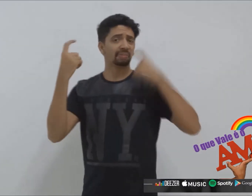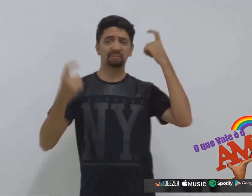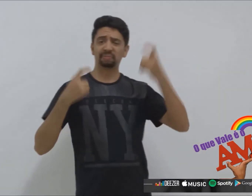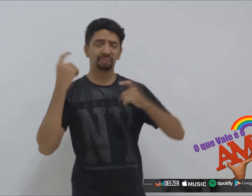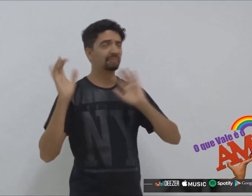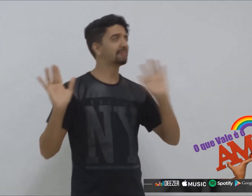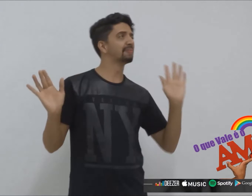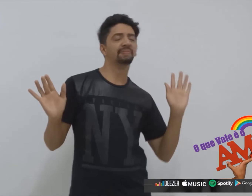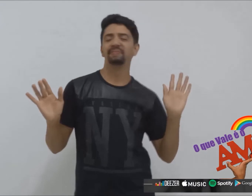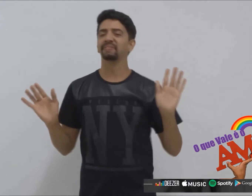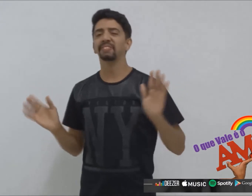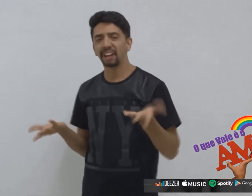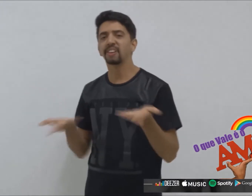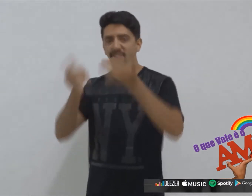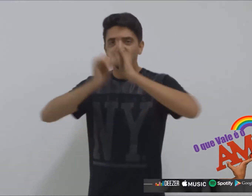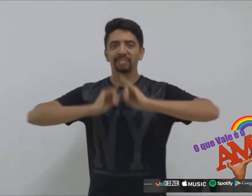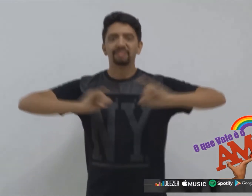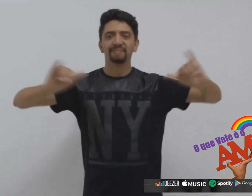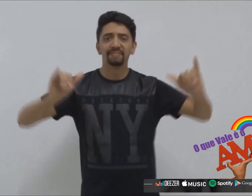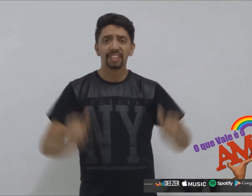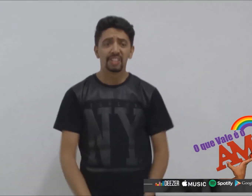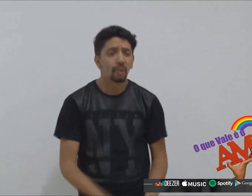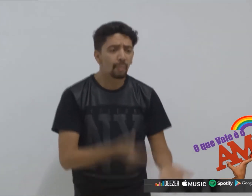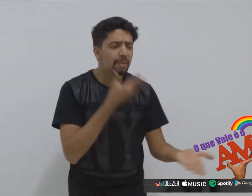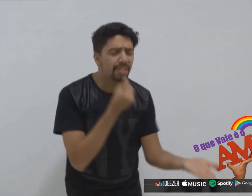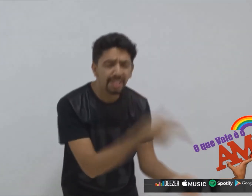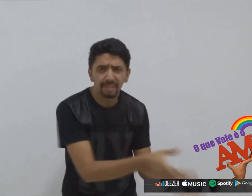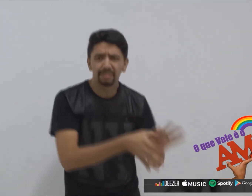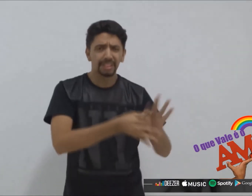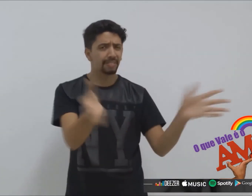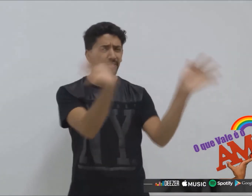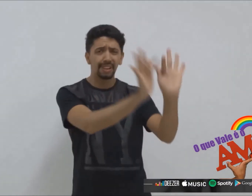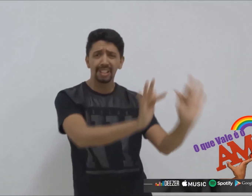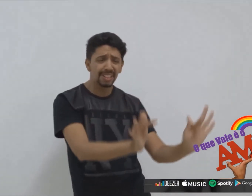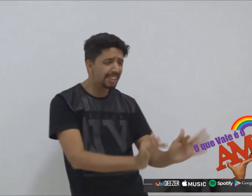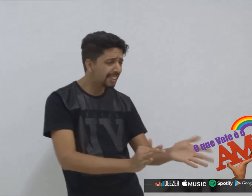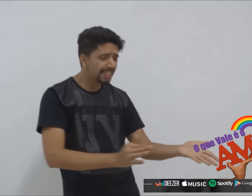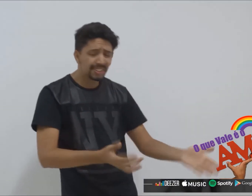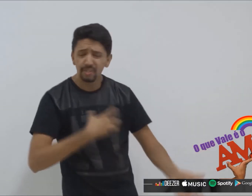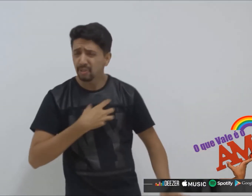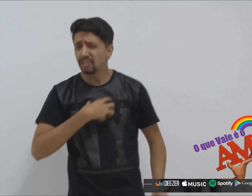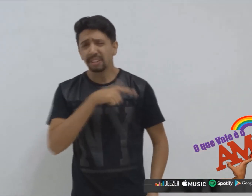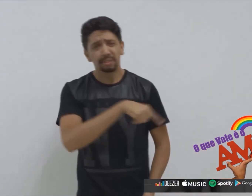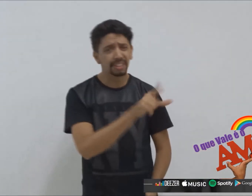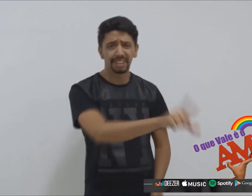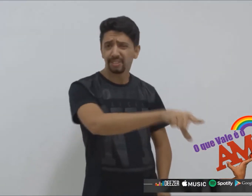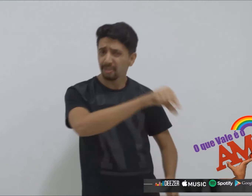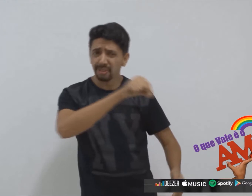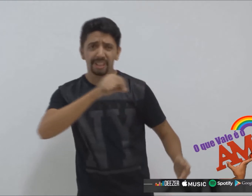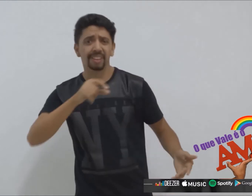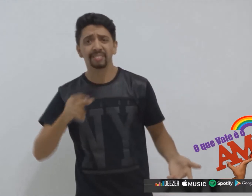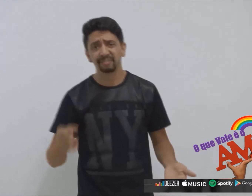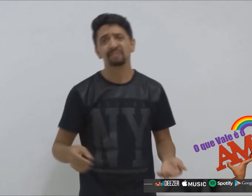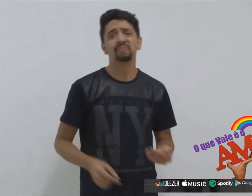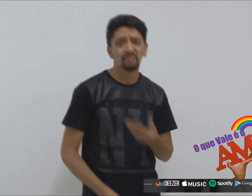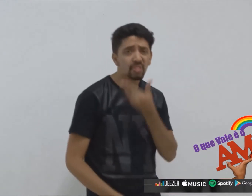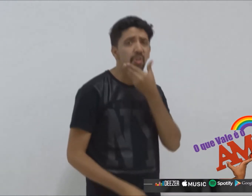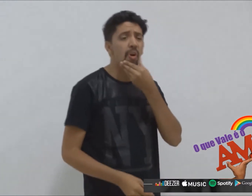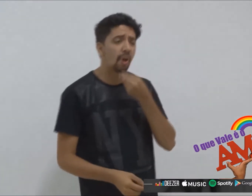Então agora vou desculpar Deixa ele ser feliz do jeito que ele quiser Vale